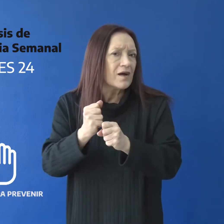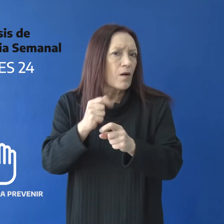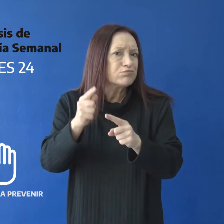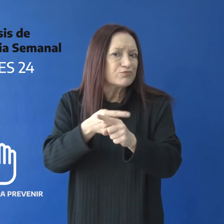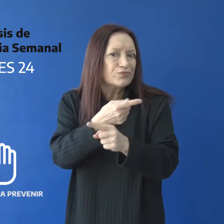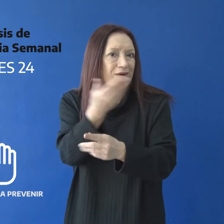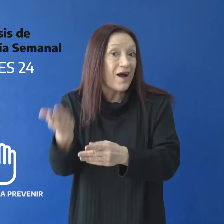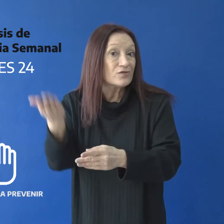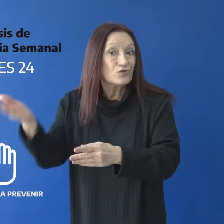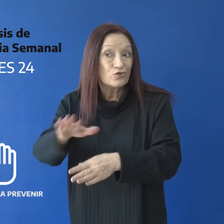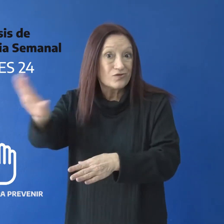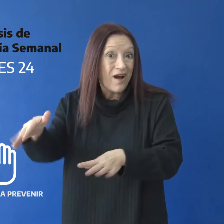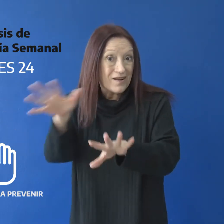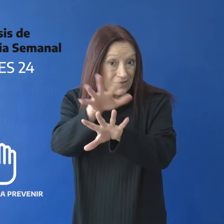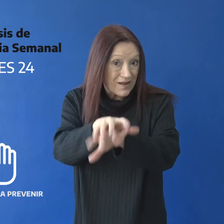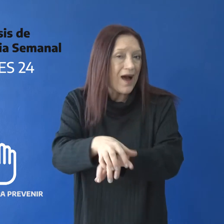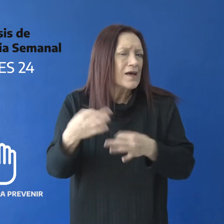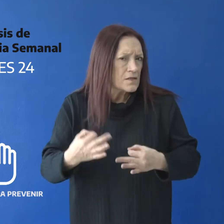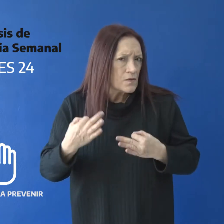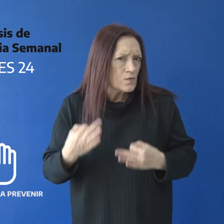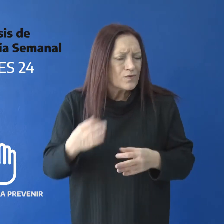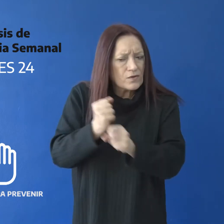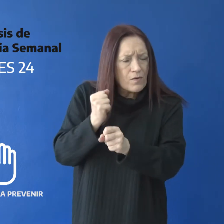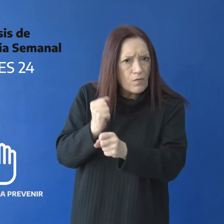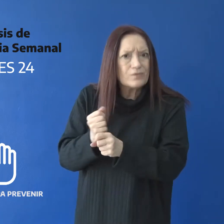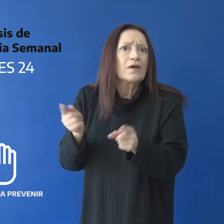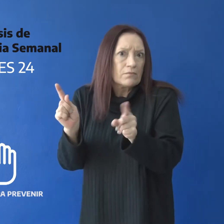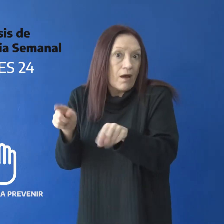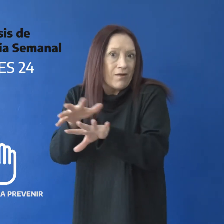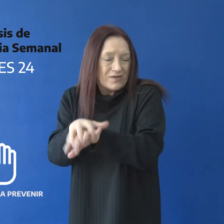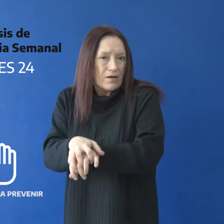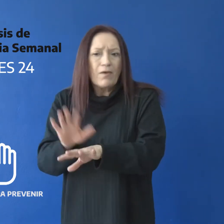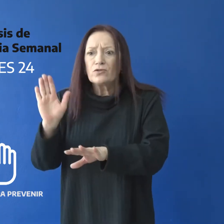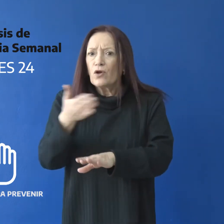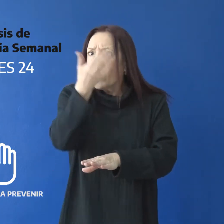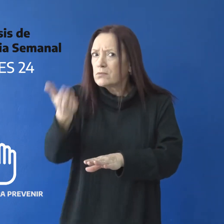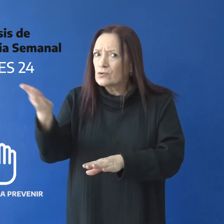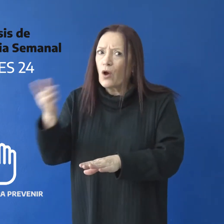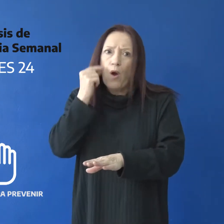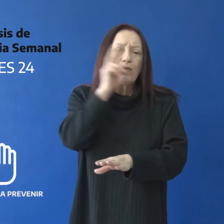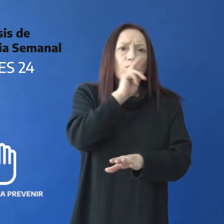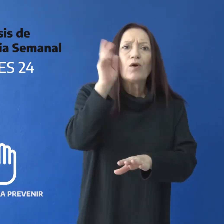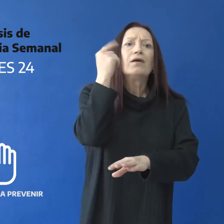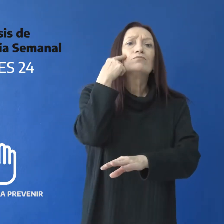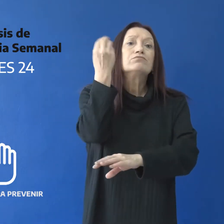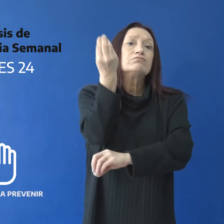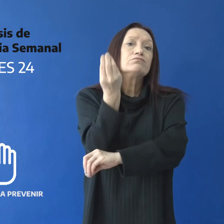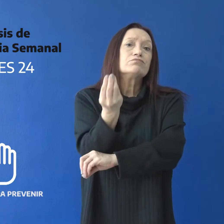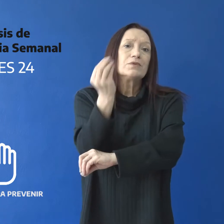que garantizan la inserción laboral e inclusiva para todos los santacruceños y santacruceñas.